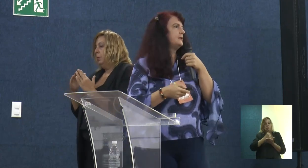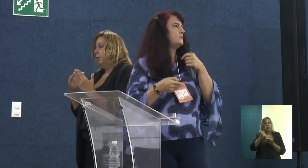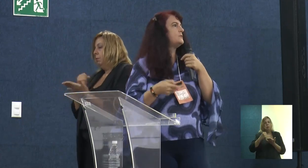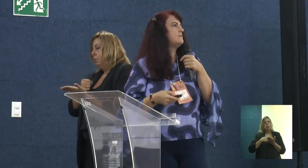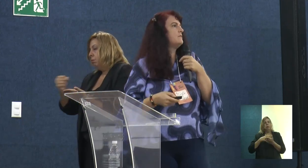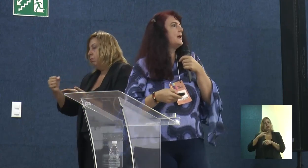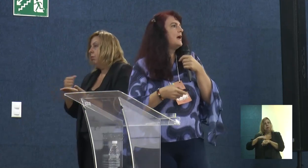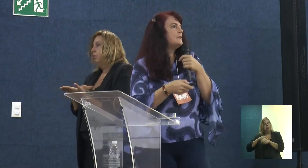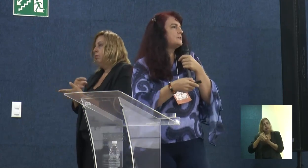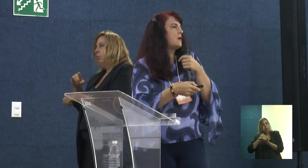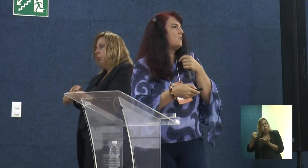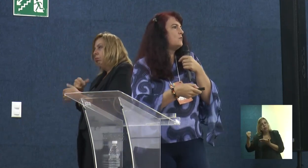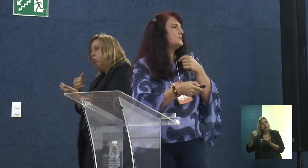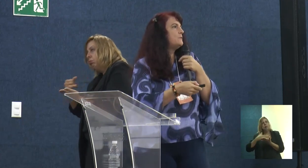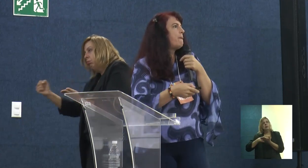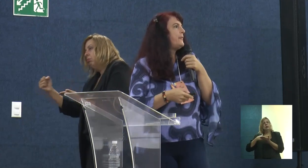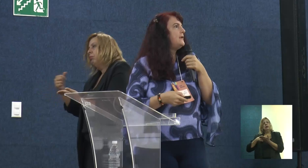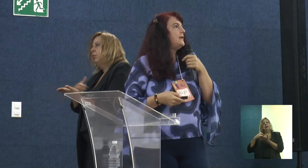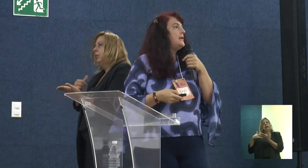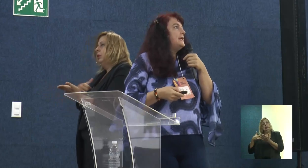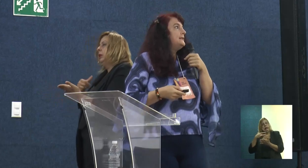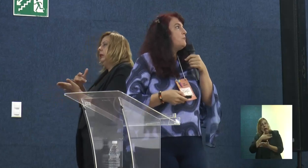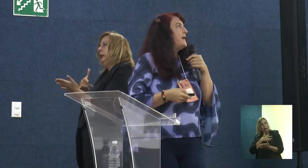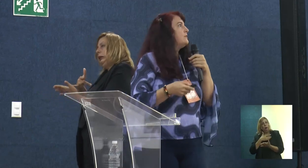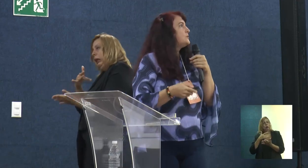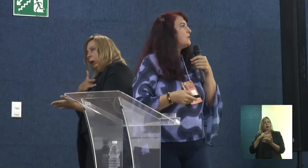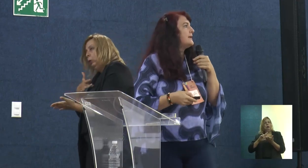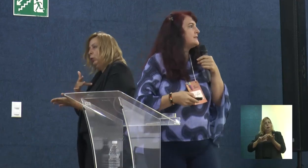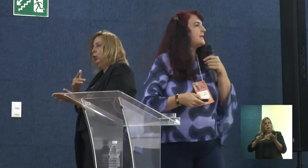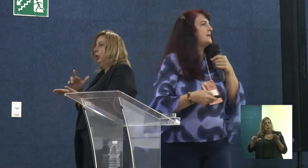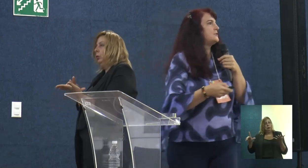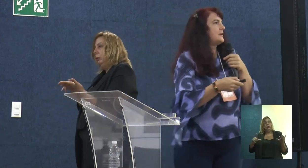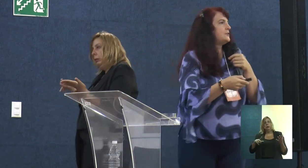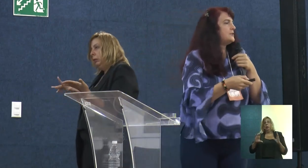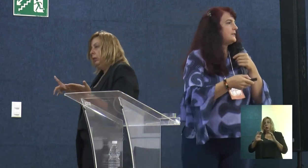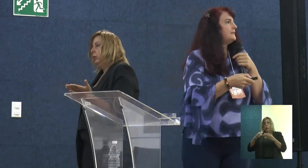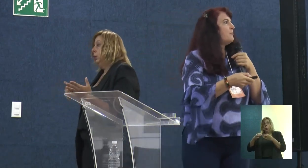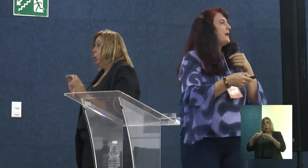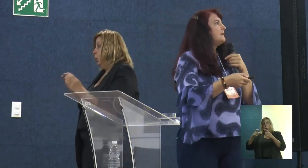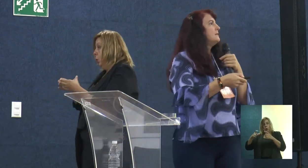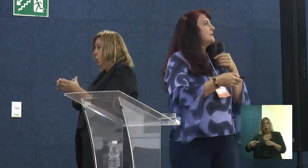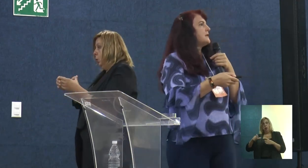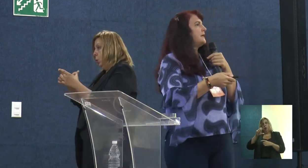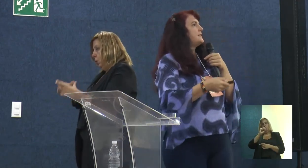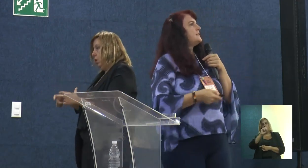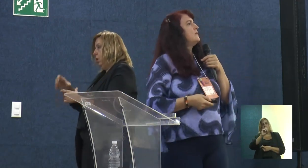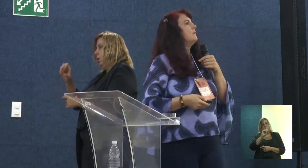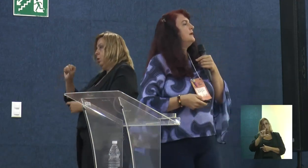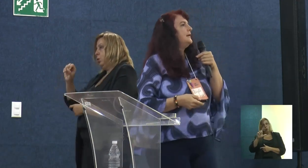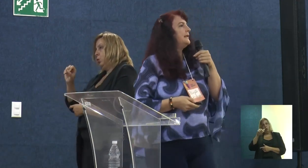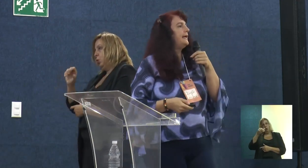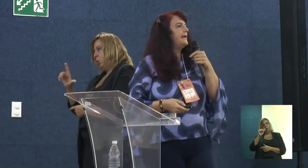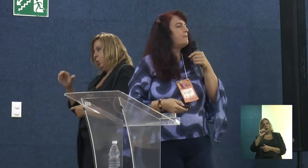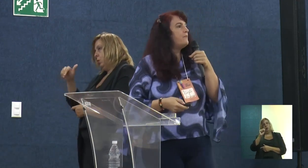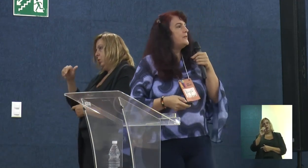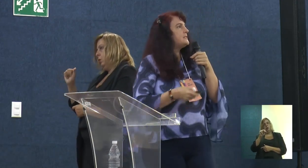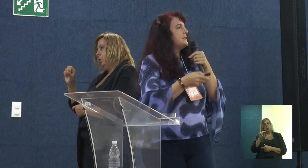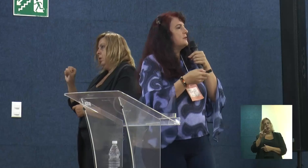saneamento, sistema viário, saúde. Também, no Sol Nascente, a gente está trabalhando essa questão,